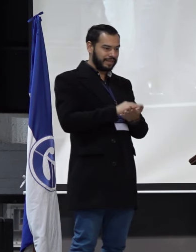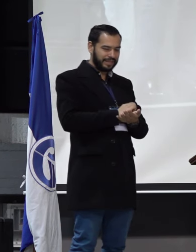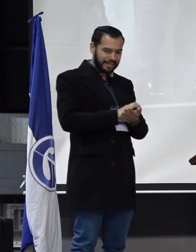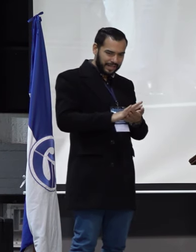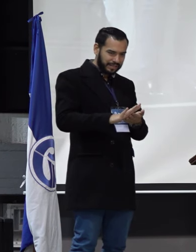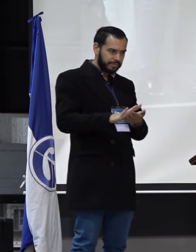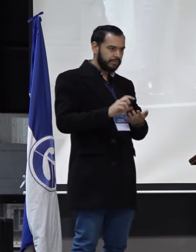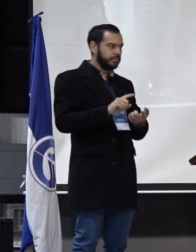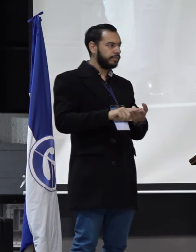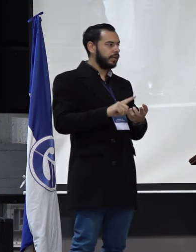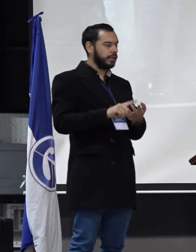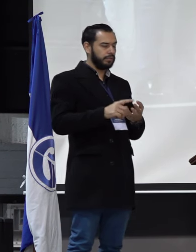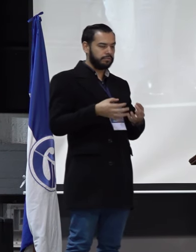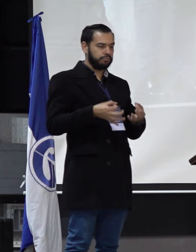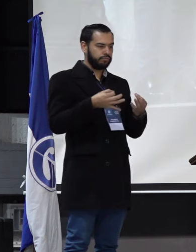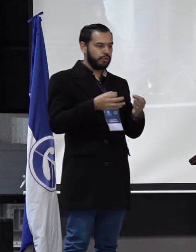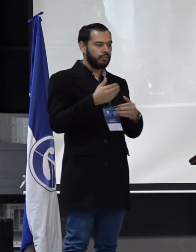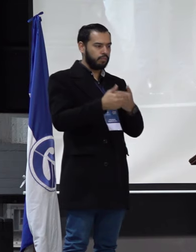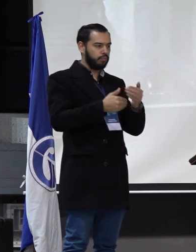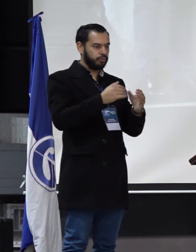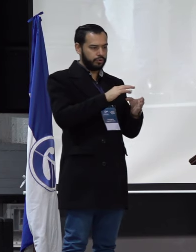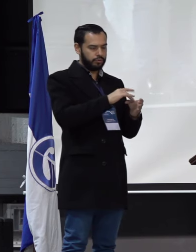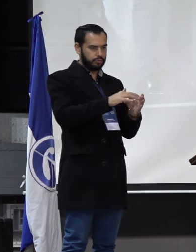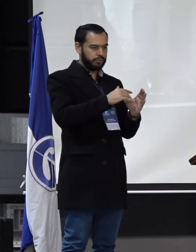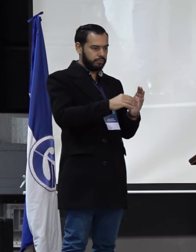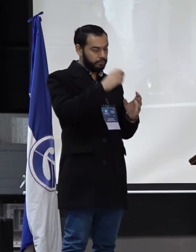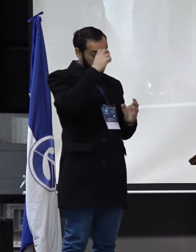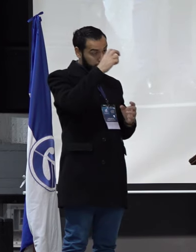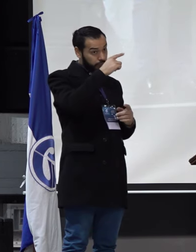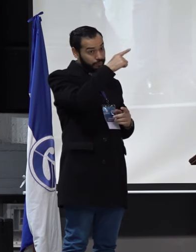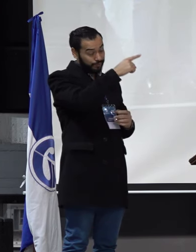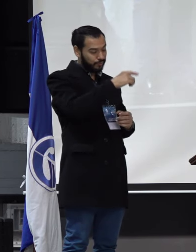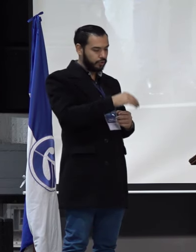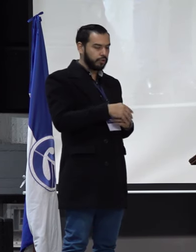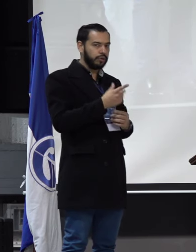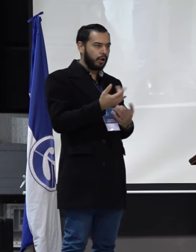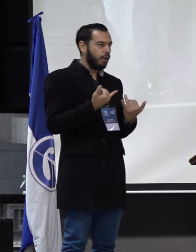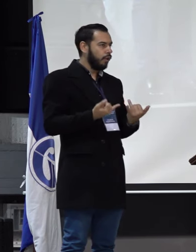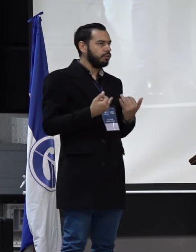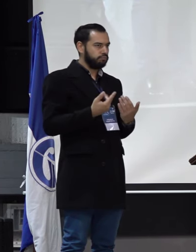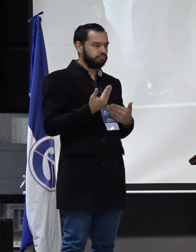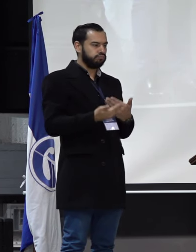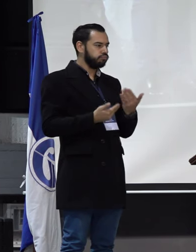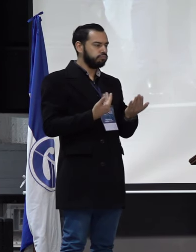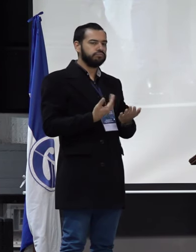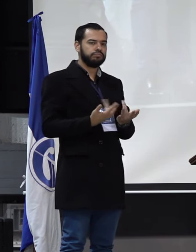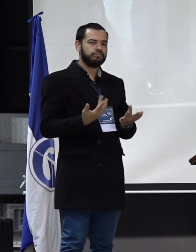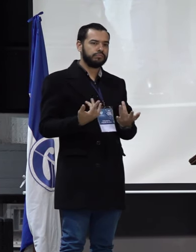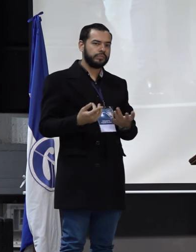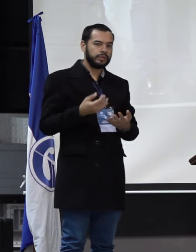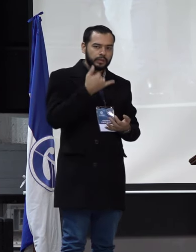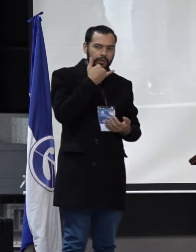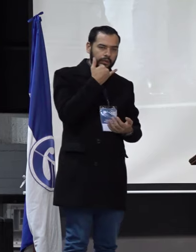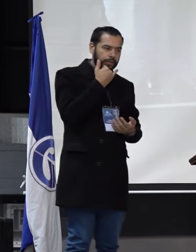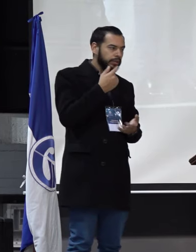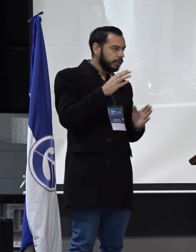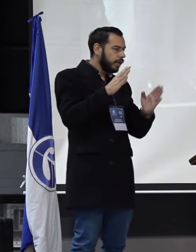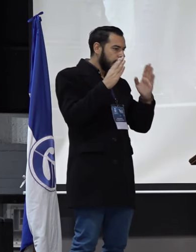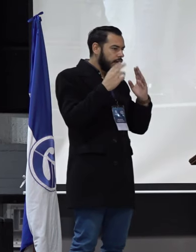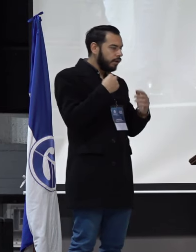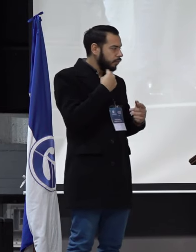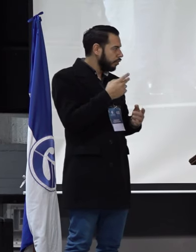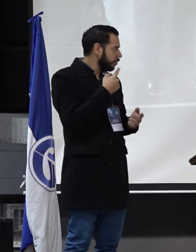con mucha dignidad el proceso de Balmaría. Hoy todavía estamos esperando que eso pase y se tienen que escuchar, como dijo Diego,